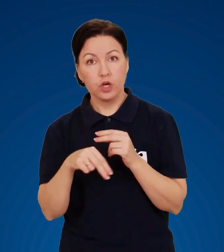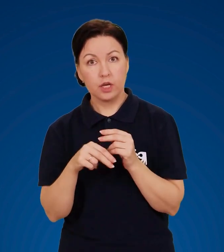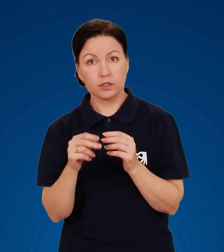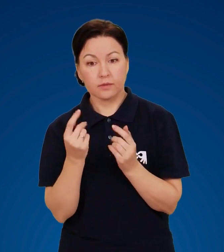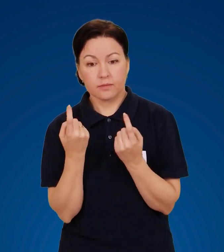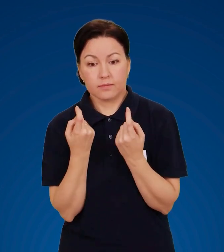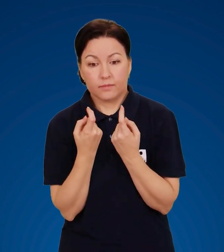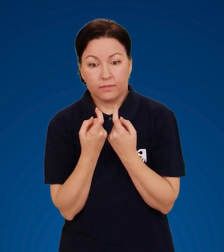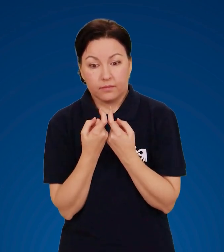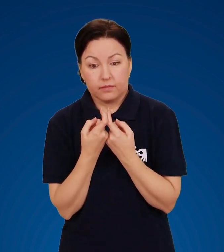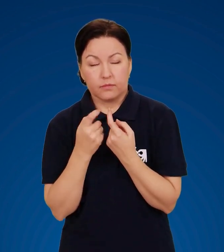людських тіл.